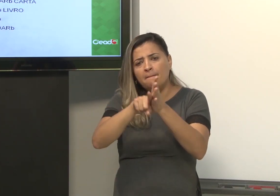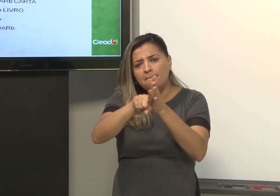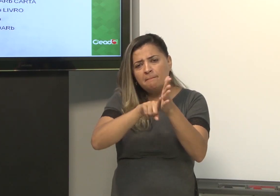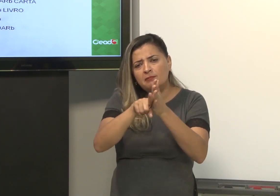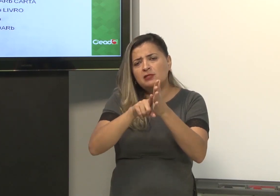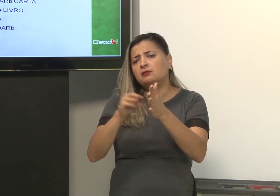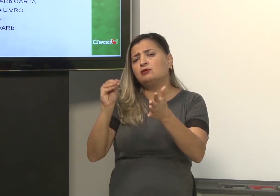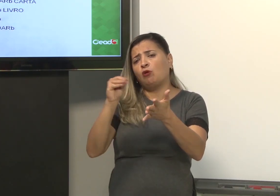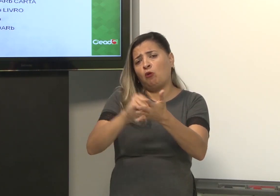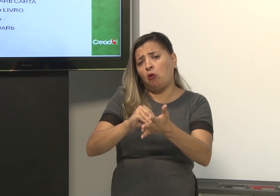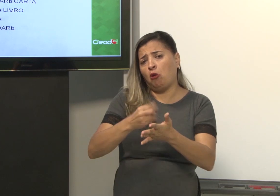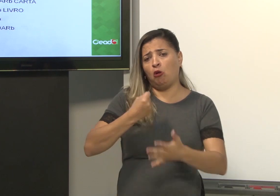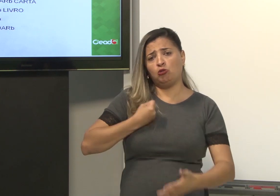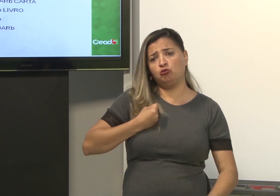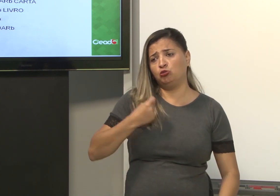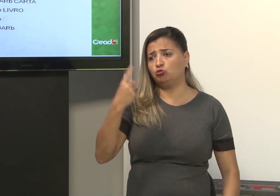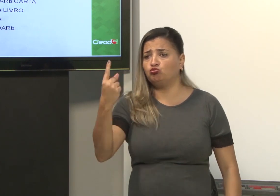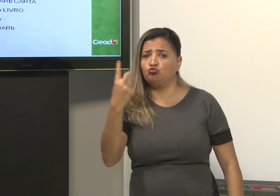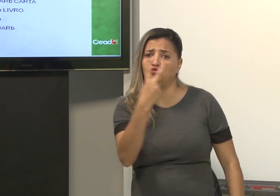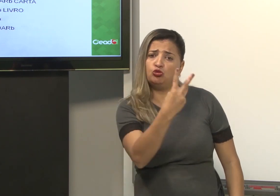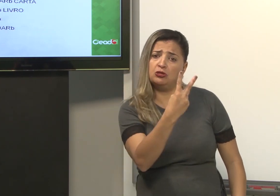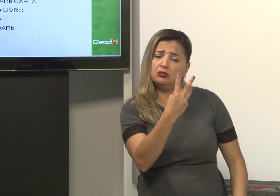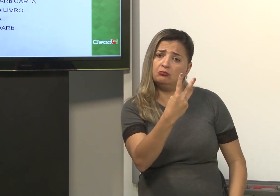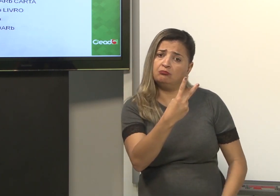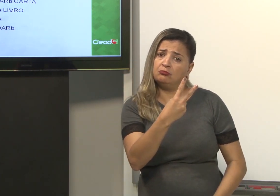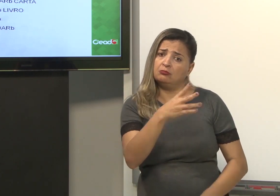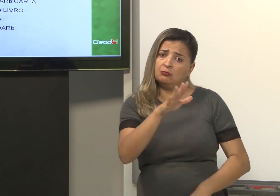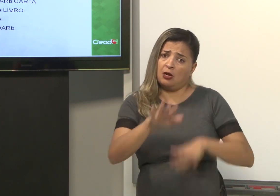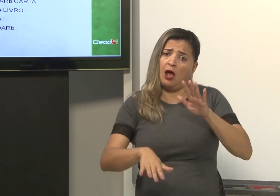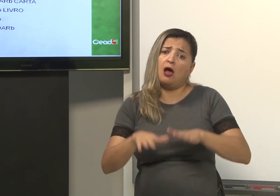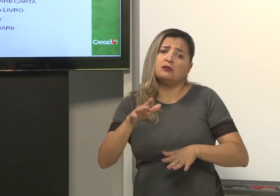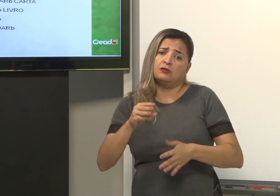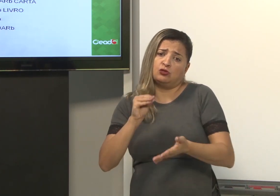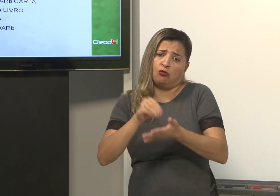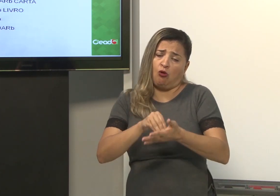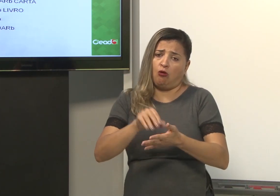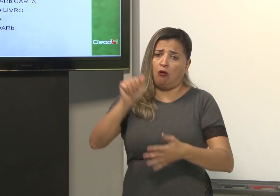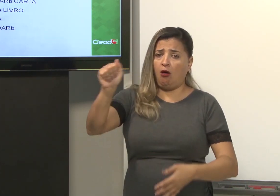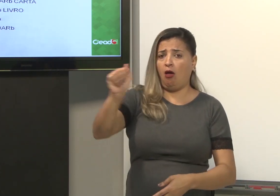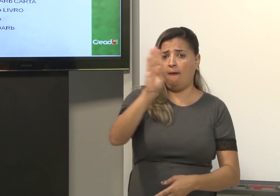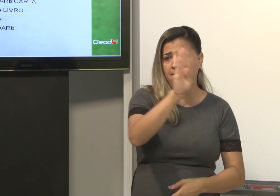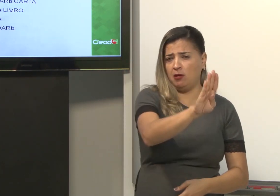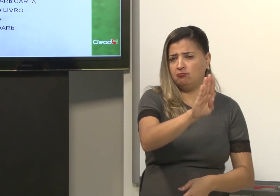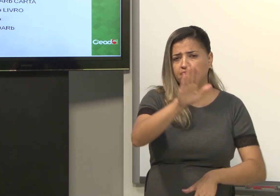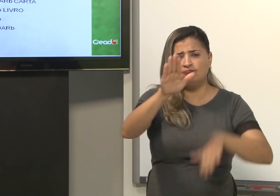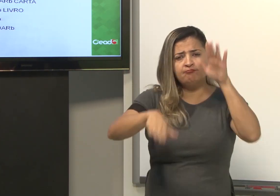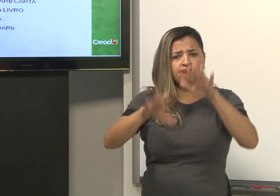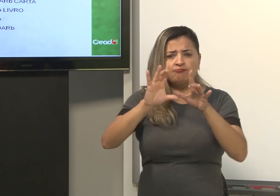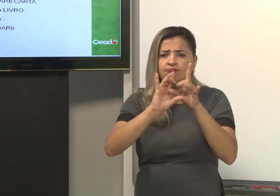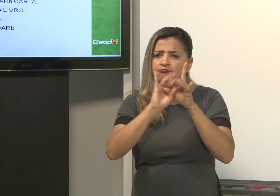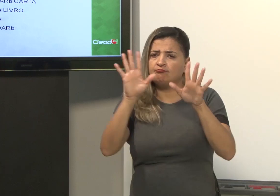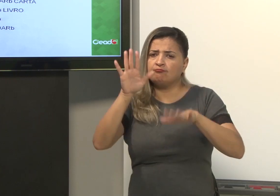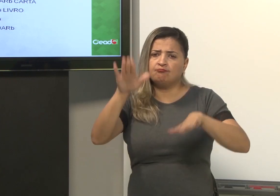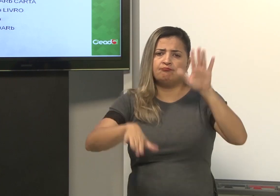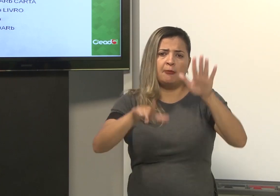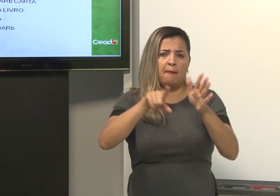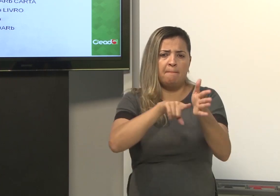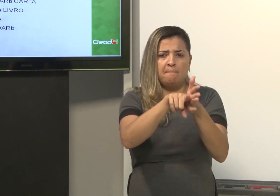Então, em algumas pesquisas nós temos número 1 e número 2. E algumas A e B. Então, isso é livre.